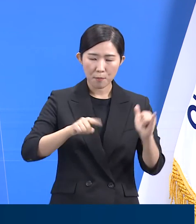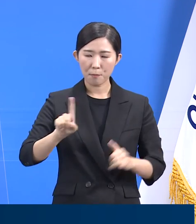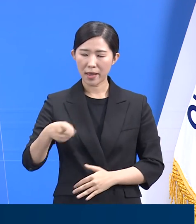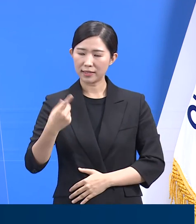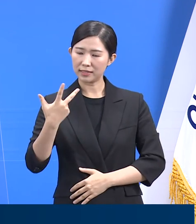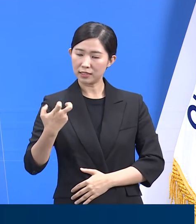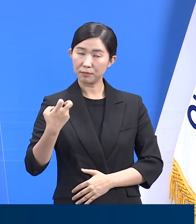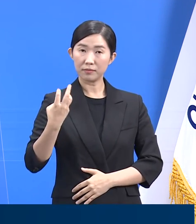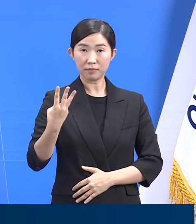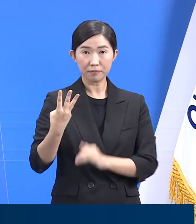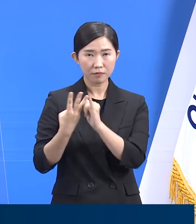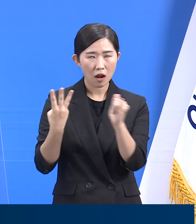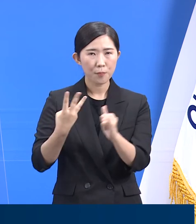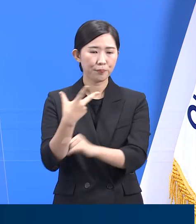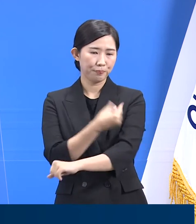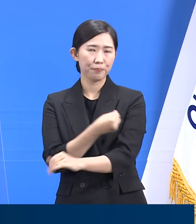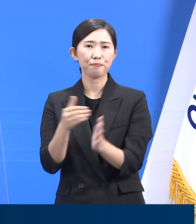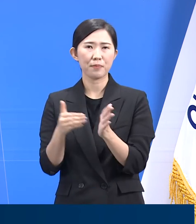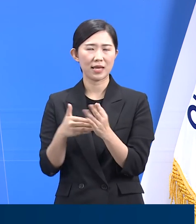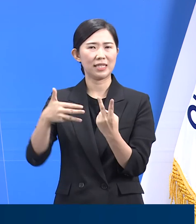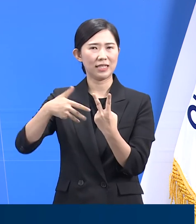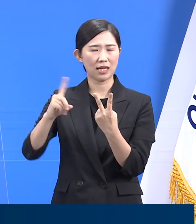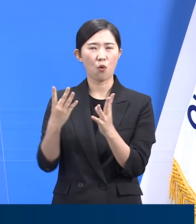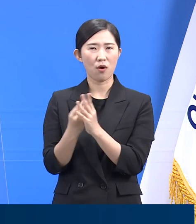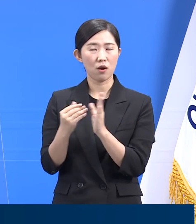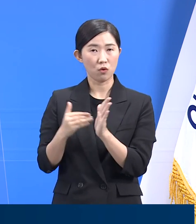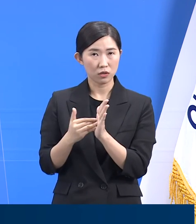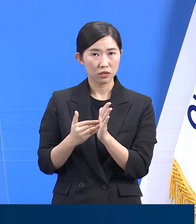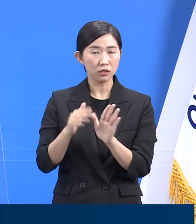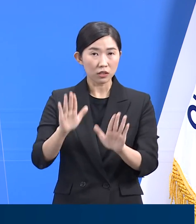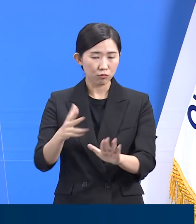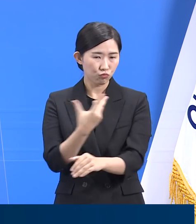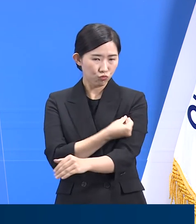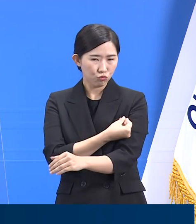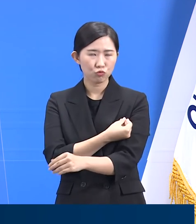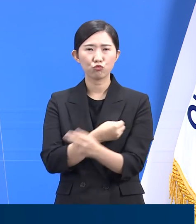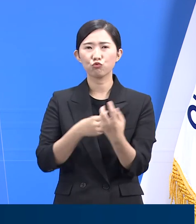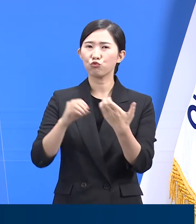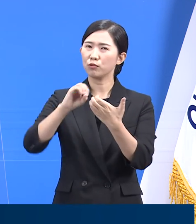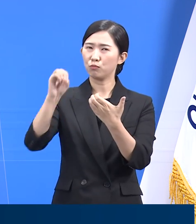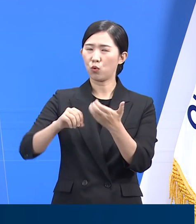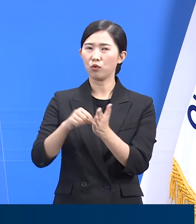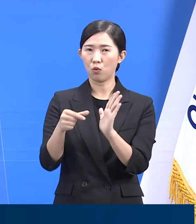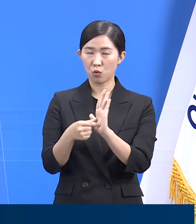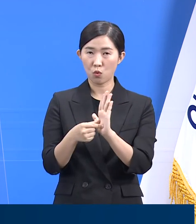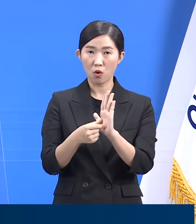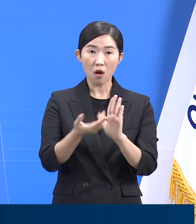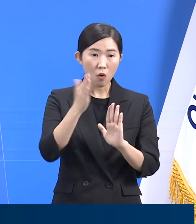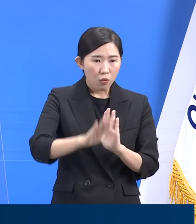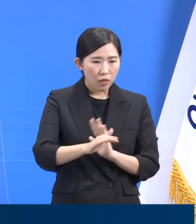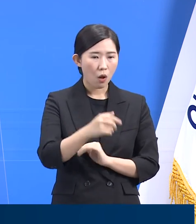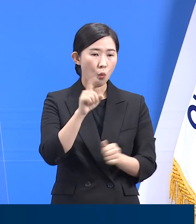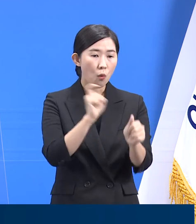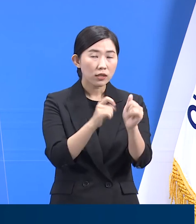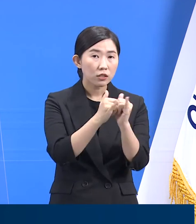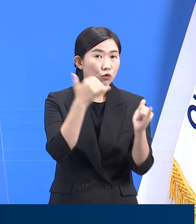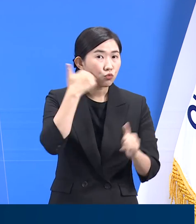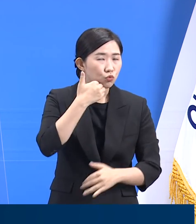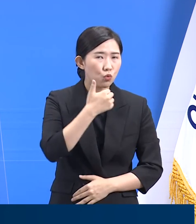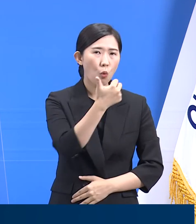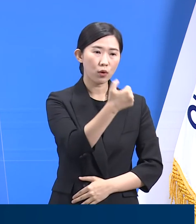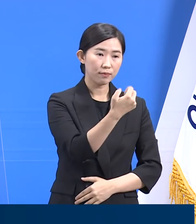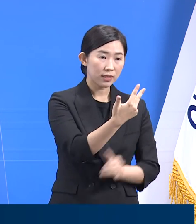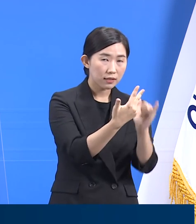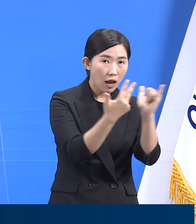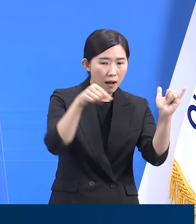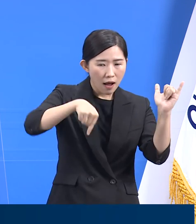접종을 완료한 상태이며 접종률은 93%입니다. 확진자 57명 중 50명이 접종 완료자로 돌파관년되었습니다.